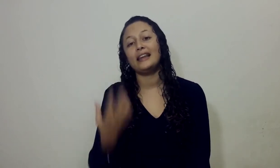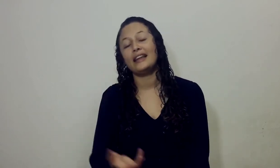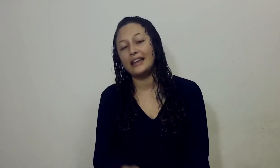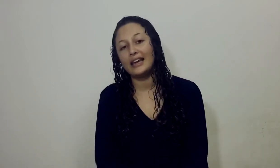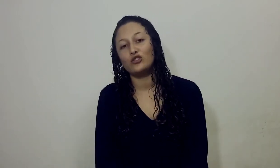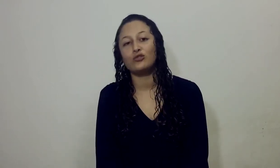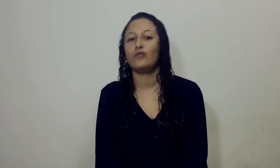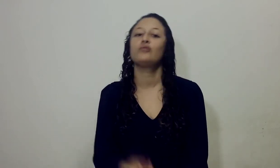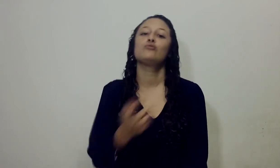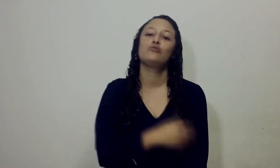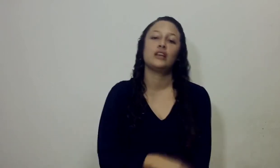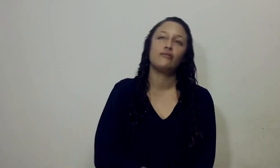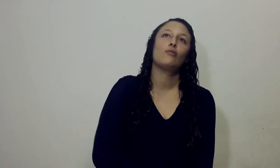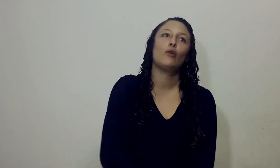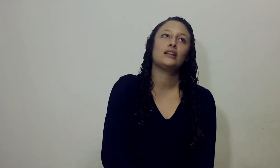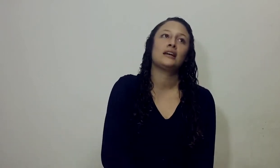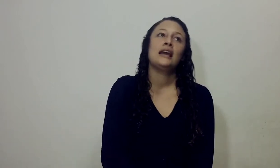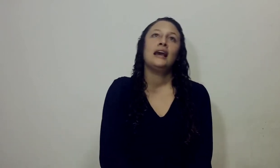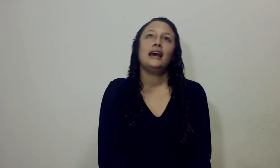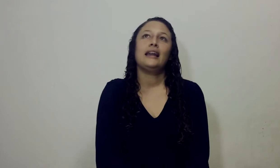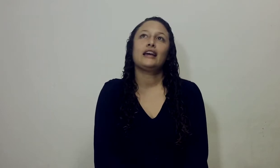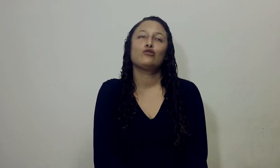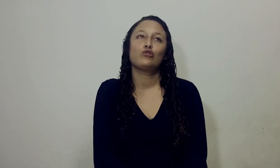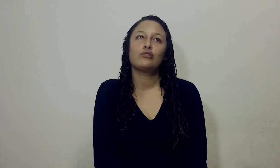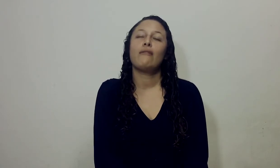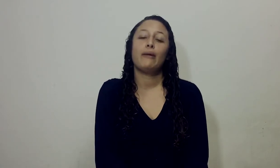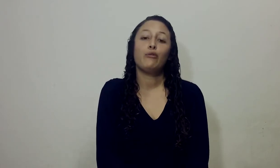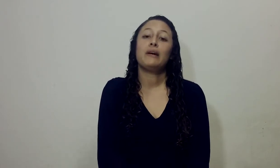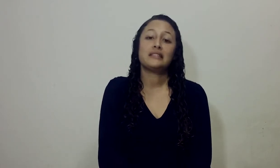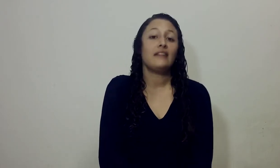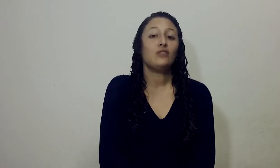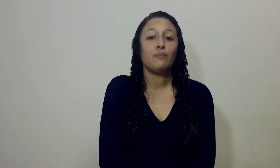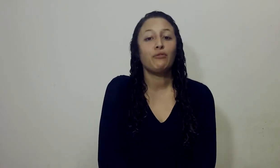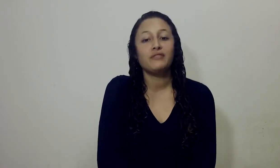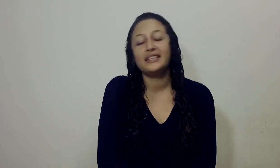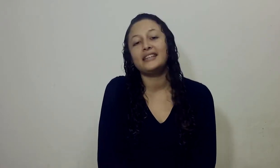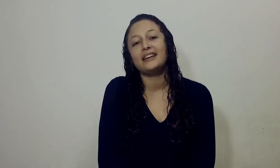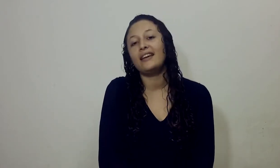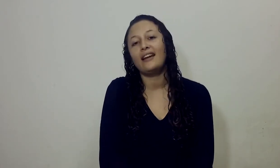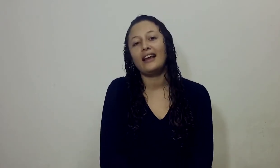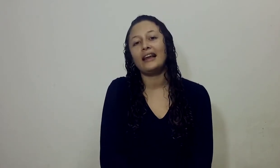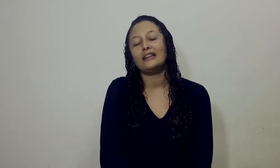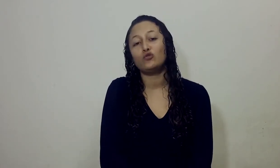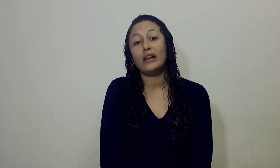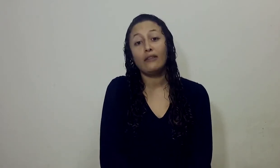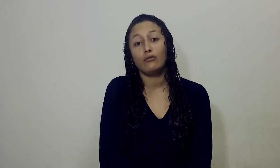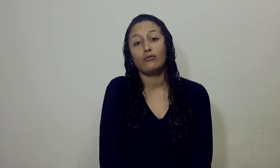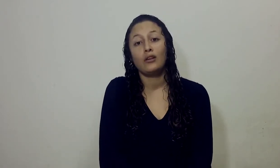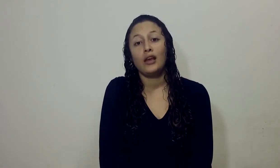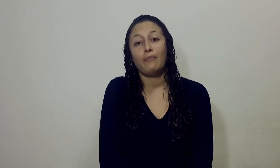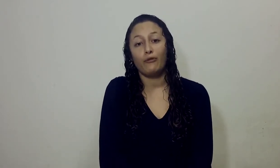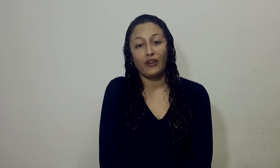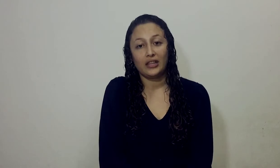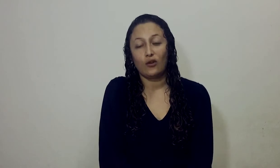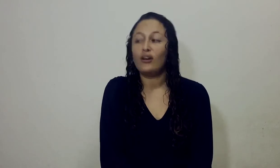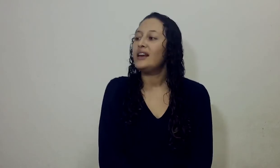cartilla de Daniel, yo no sé cuántos de ustedes recuerdan, en la que nosotros hablamos bastante de profecía ya que Daniel es un libro